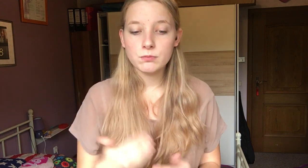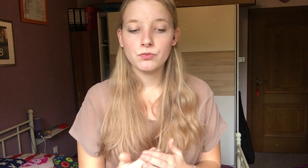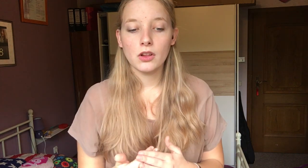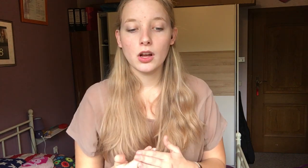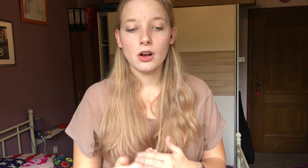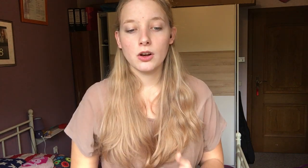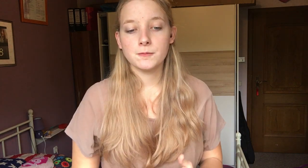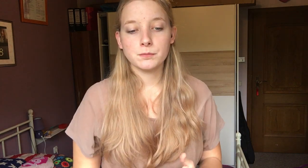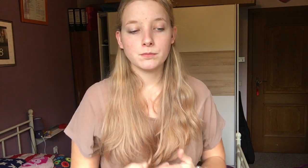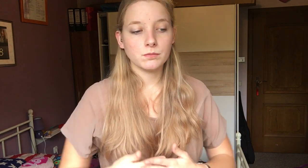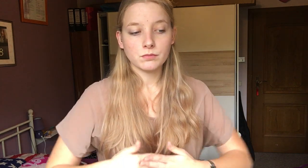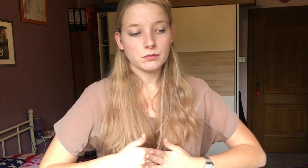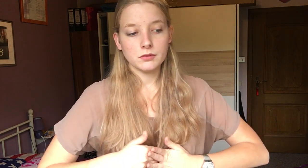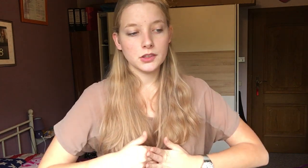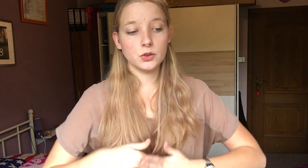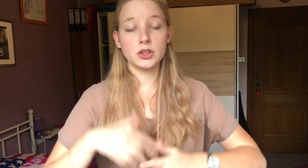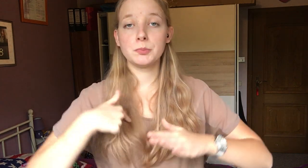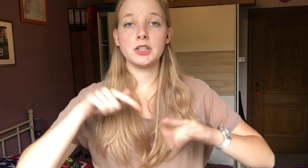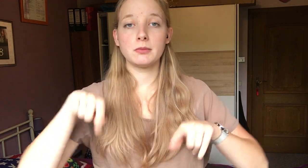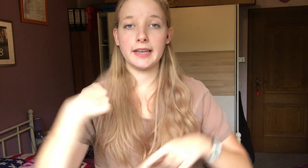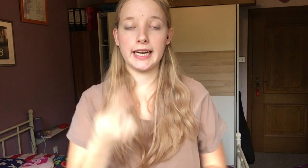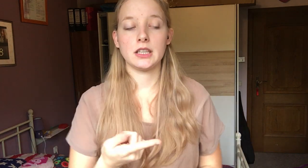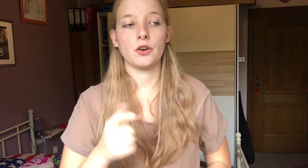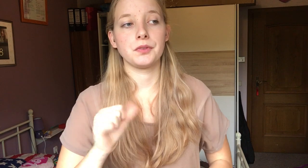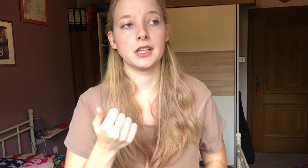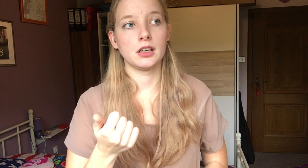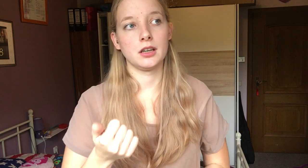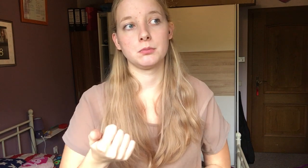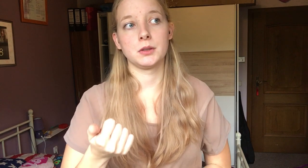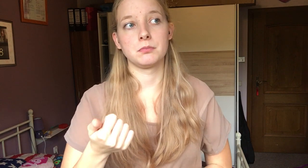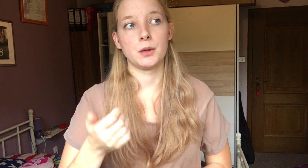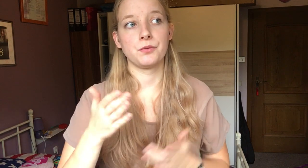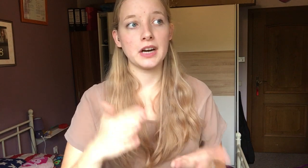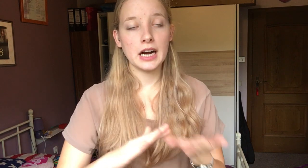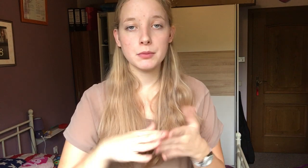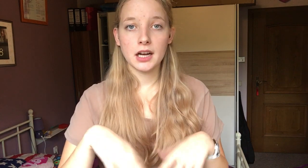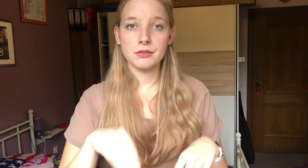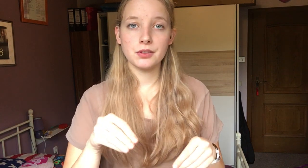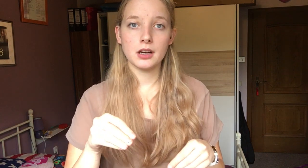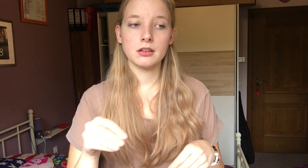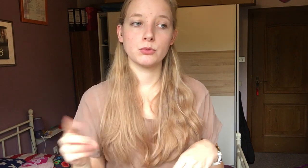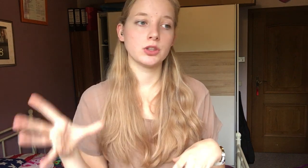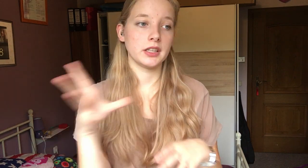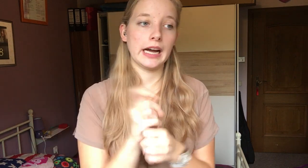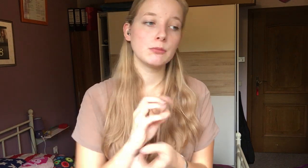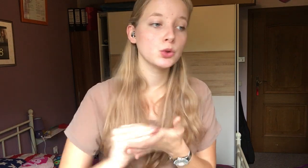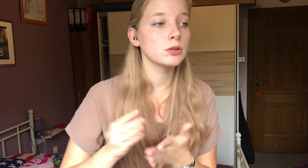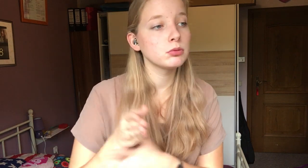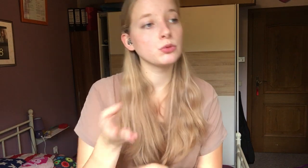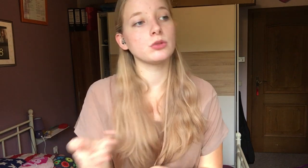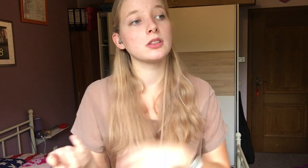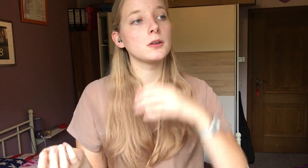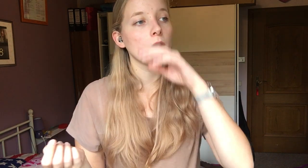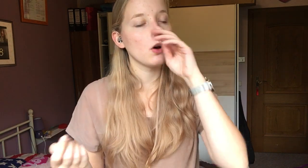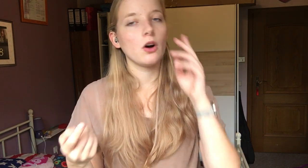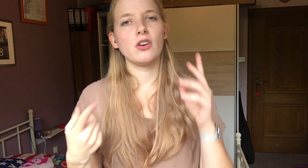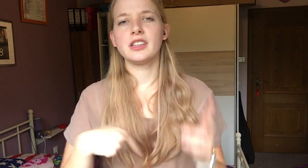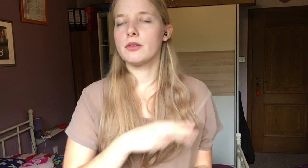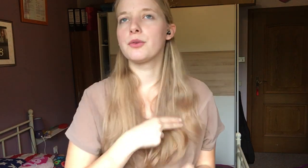und ich möchte auch wieder mit meinem Fachabi anfangen, wo ich dann die Abendschule besuche. Das ist auch ein